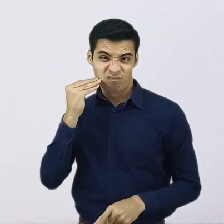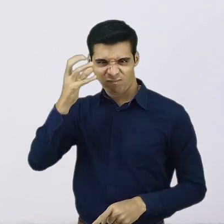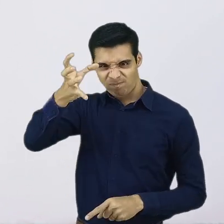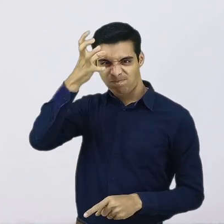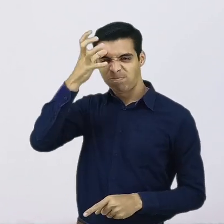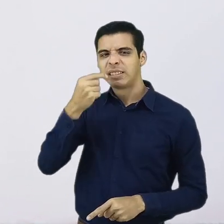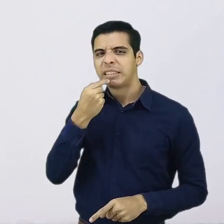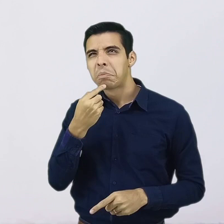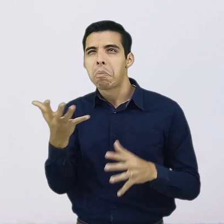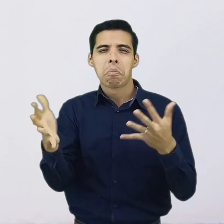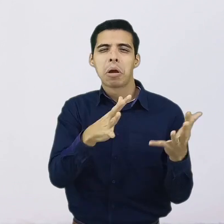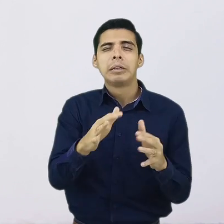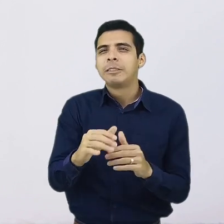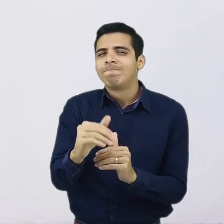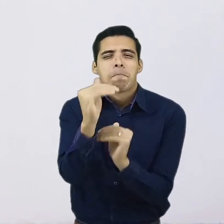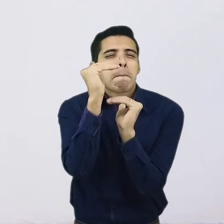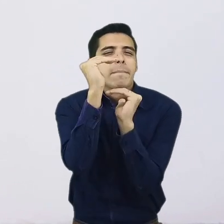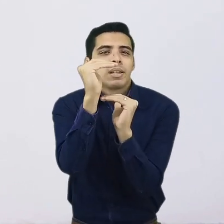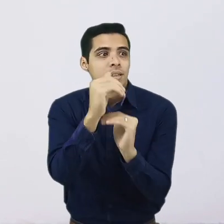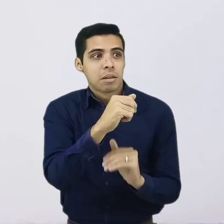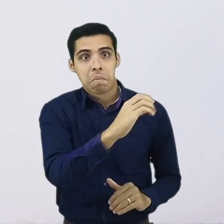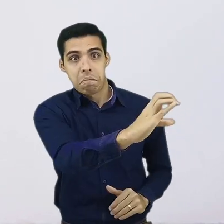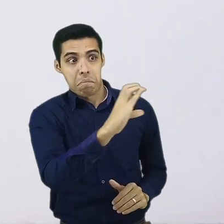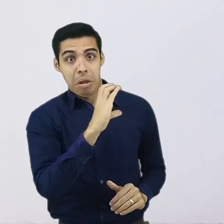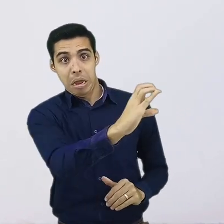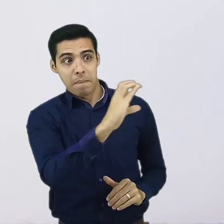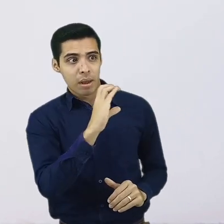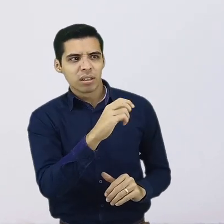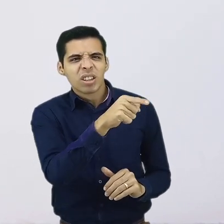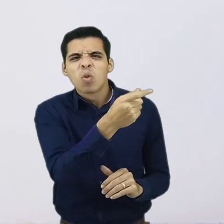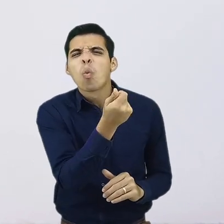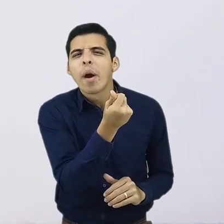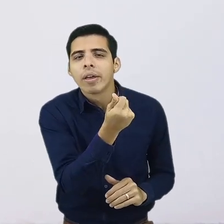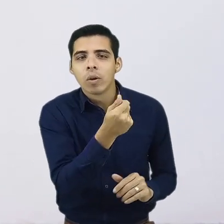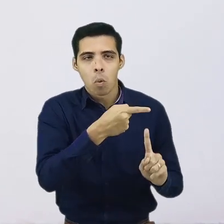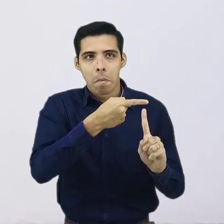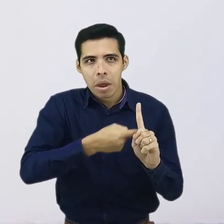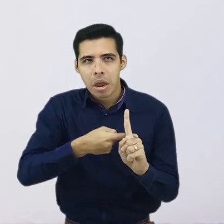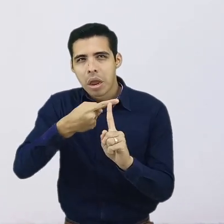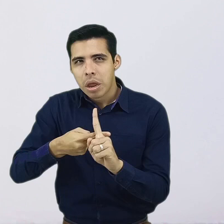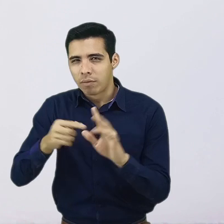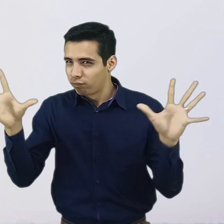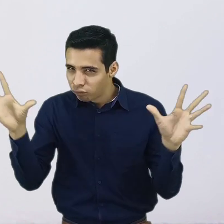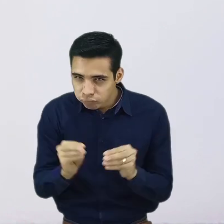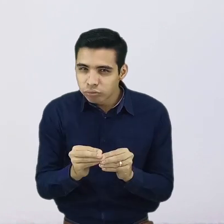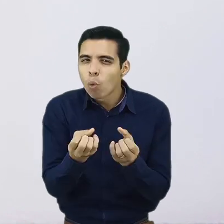Fondo de Emergencias tenga por lo menos de tres a seis meses de ahorro. Dentro de este tiempo sugerido, la idea es sumar los gastos de manutención